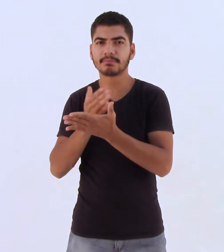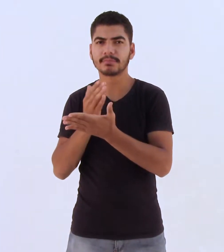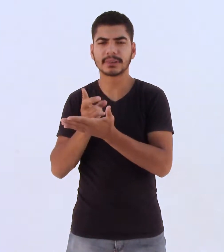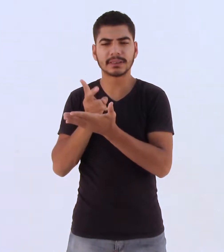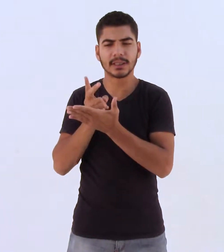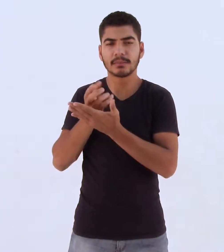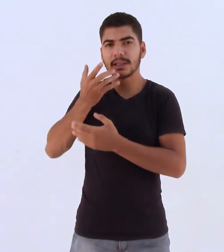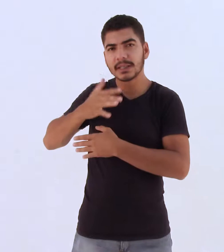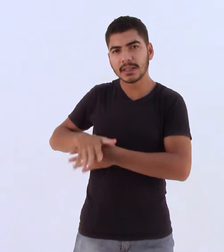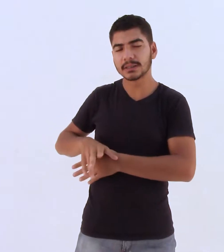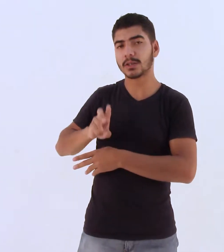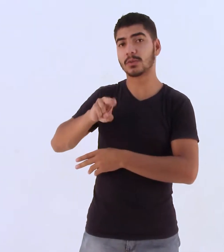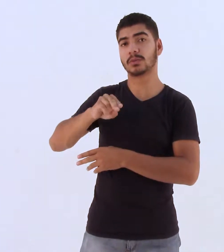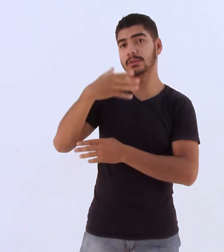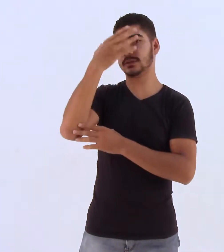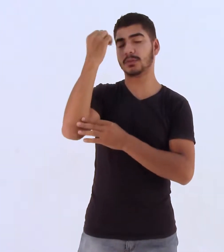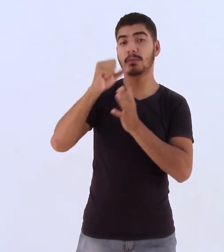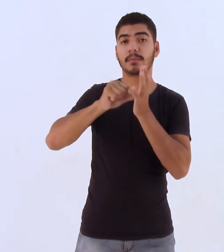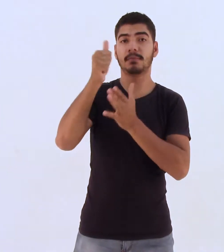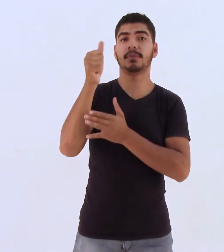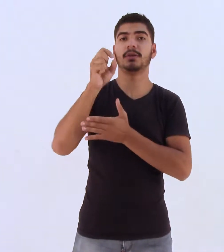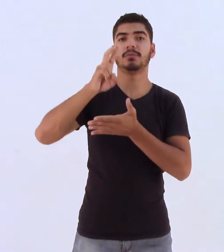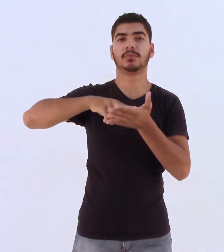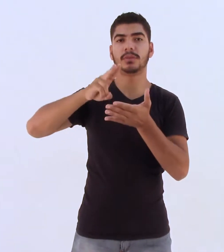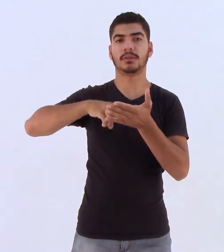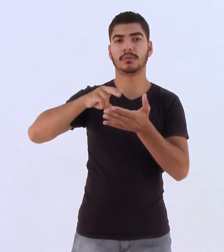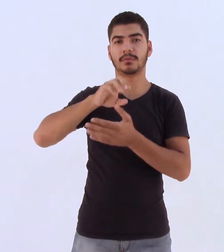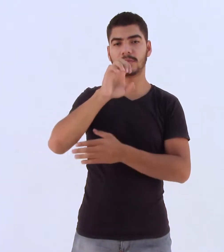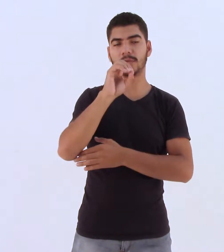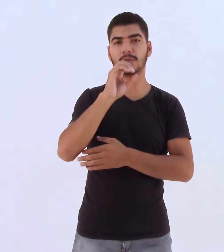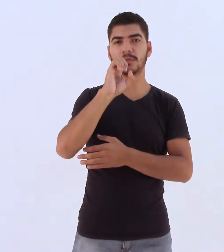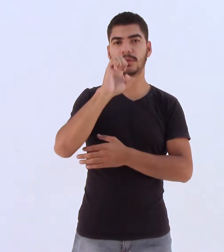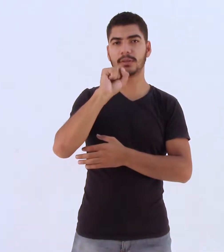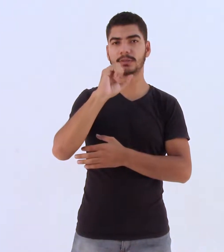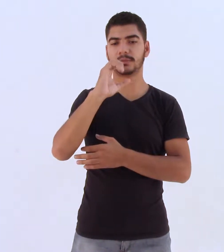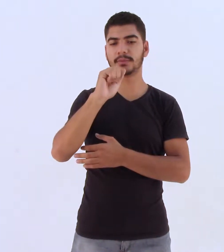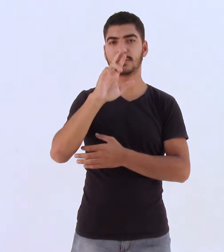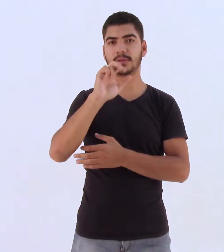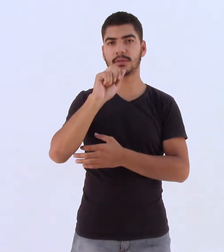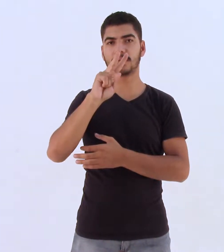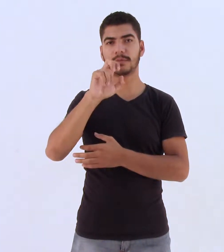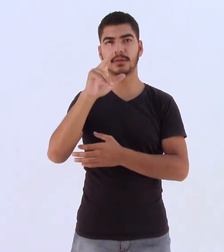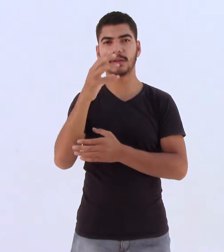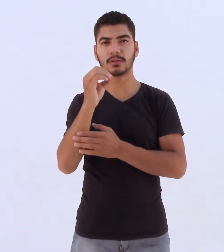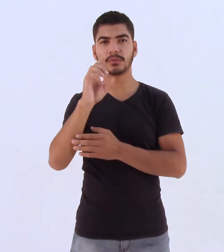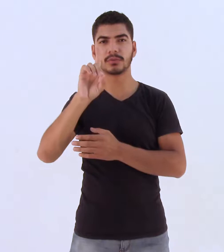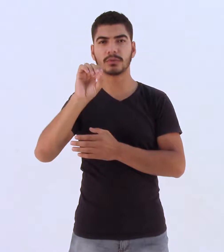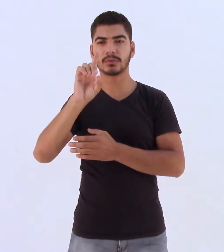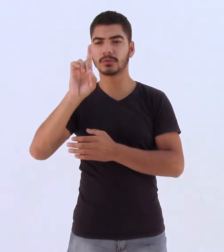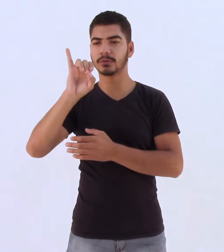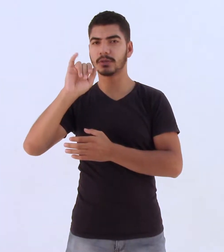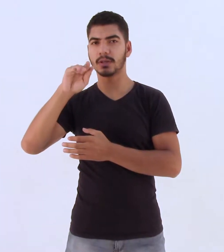esqueceu o primeiro livro que leu, O Escarável do Diabo. Esse fascínio todo está diretamente ligado à profissão.